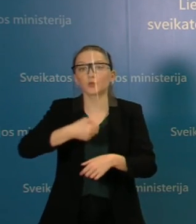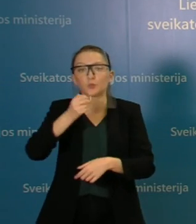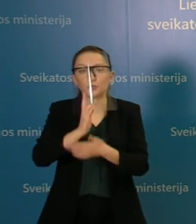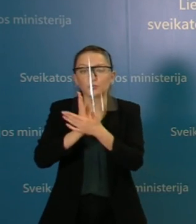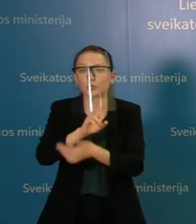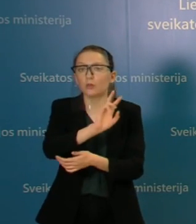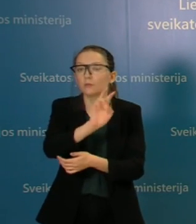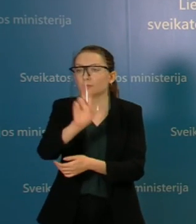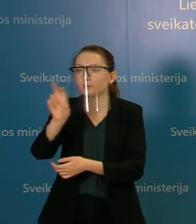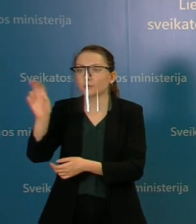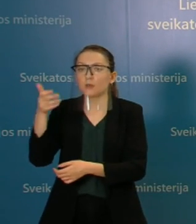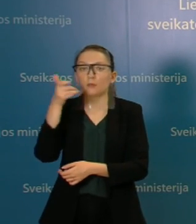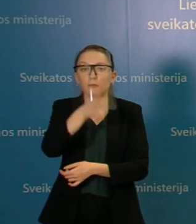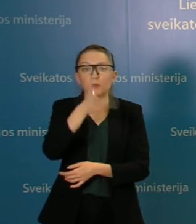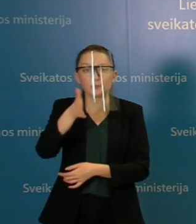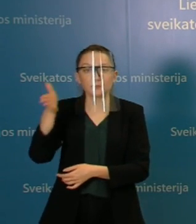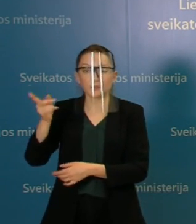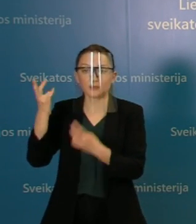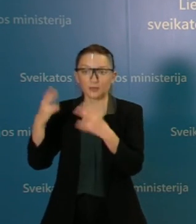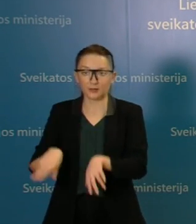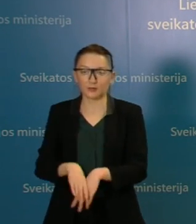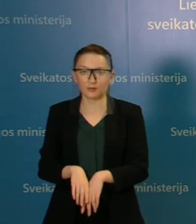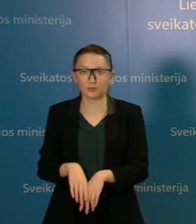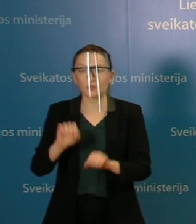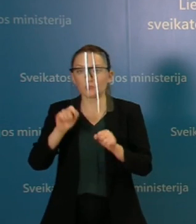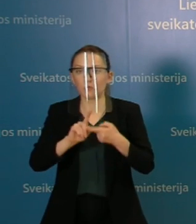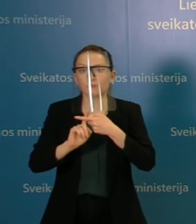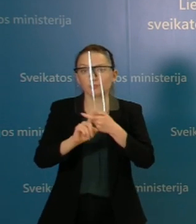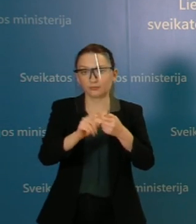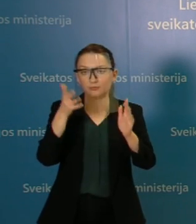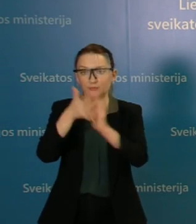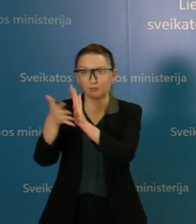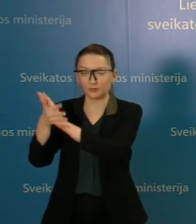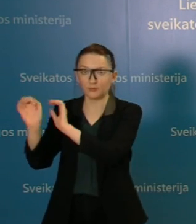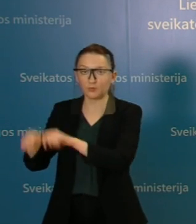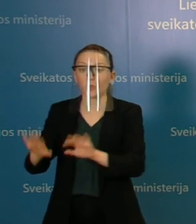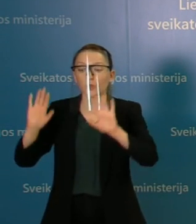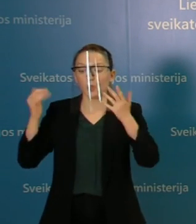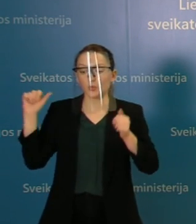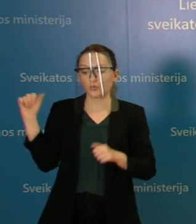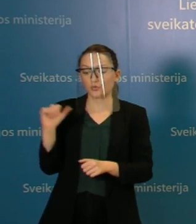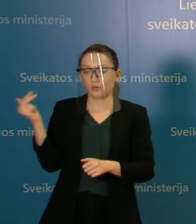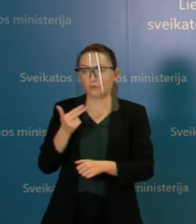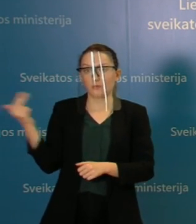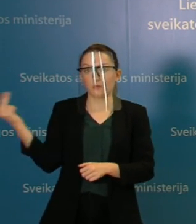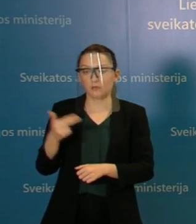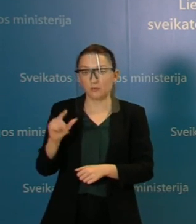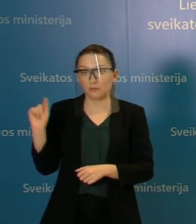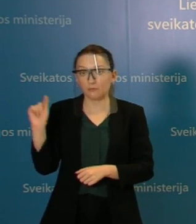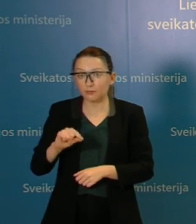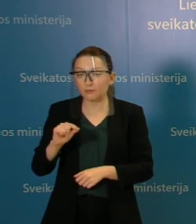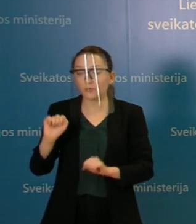amžiaus. Ir tikrai jūs padarysit jam labai gerą darbą. Jeigu šį savaitgalį, jeigu jau ir